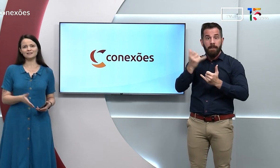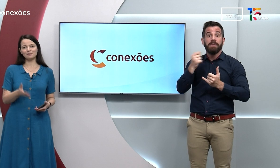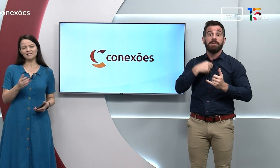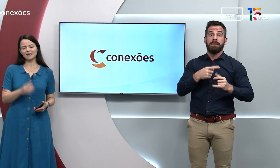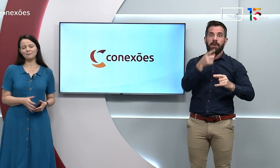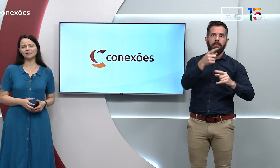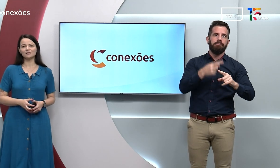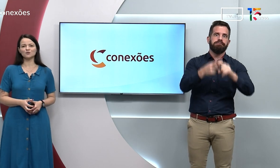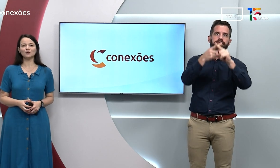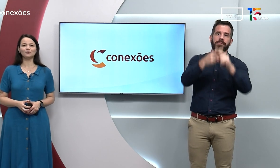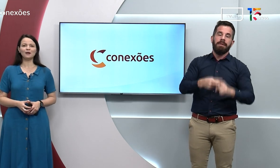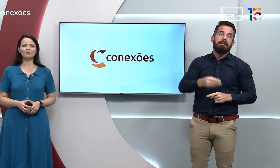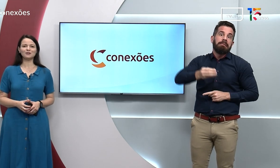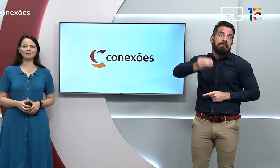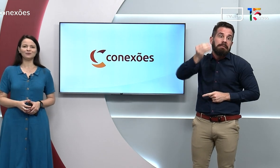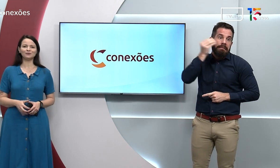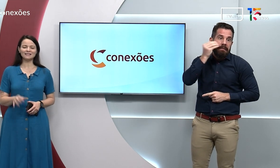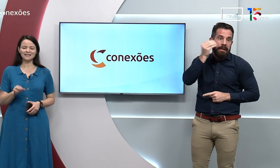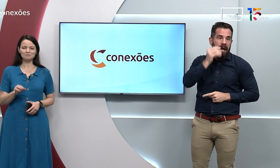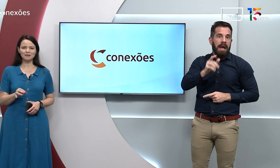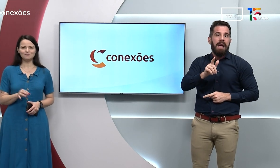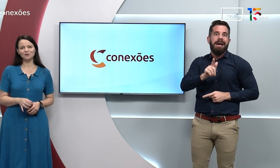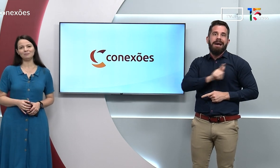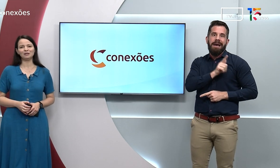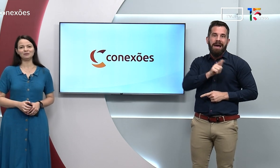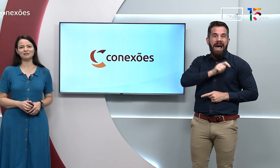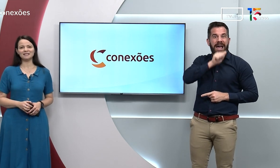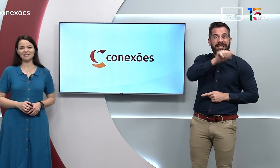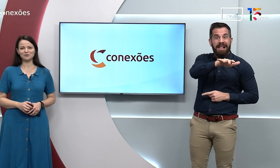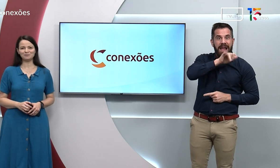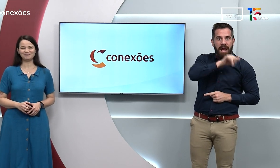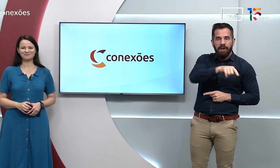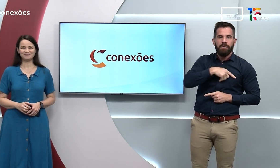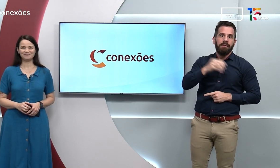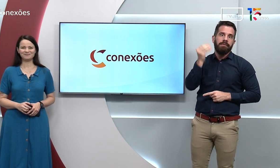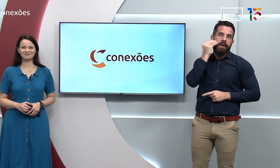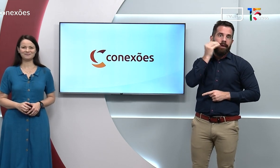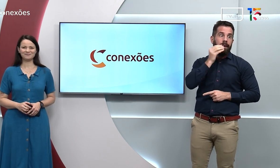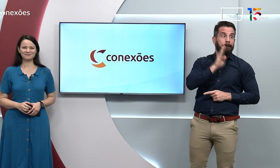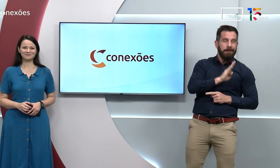Goianiense para escapar da zona do rebaixamento na Série B do Campeonato Brasileiro.